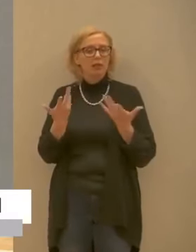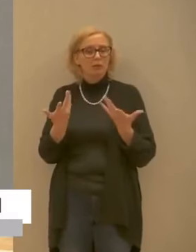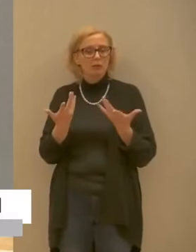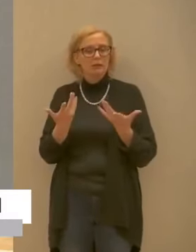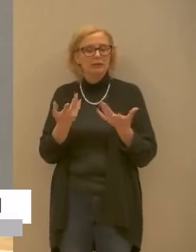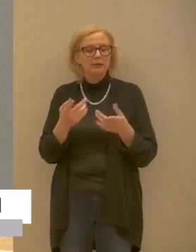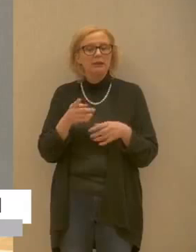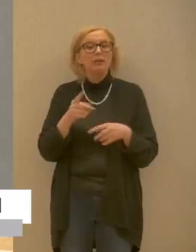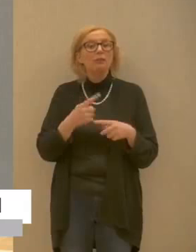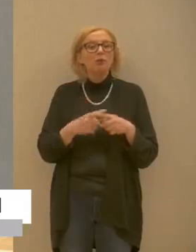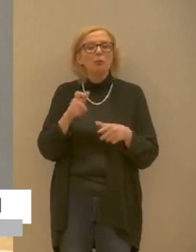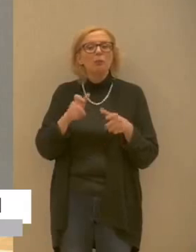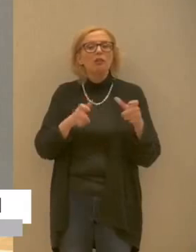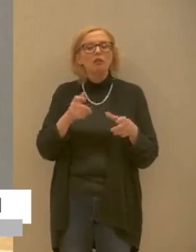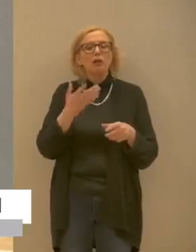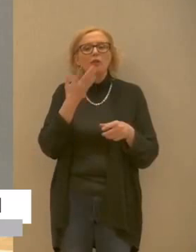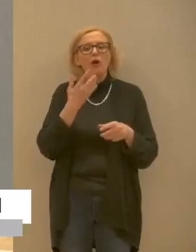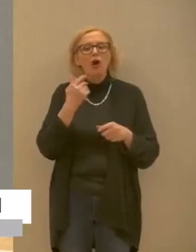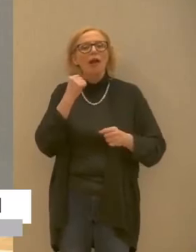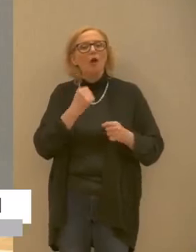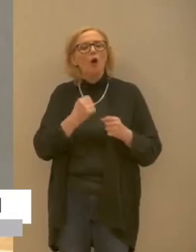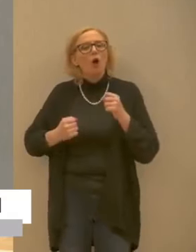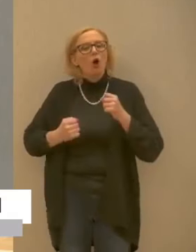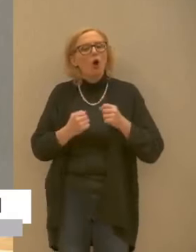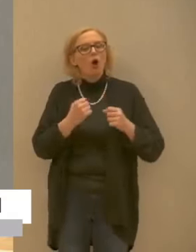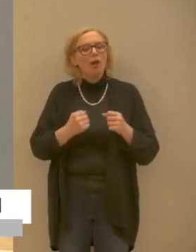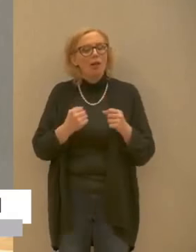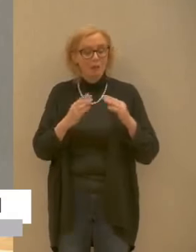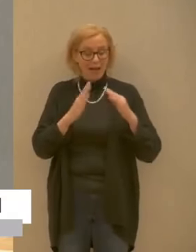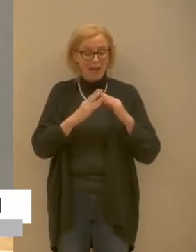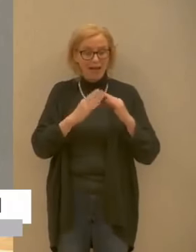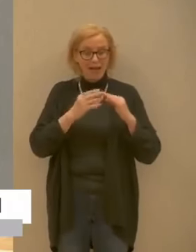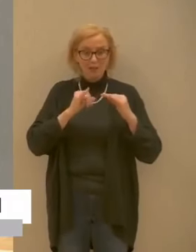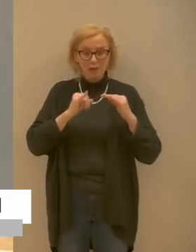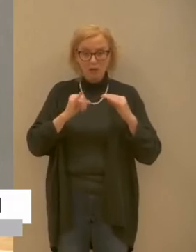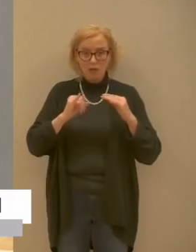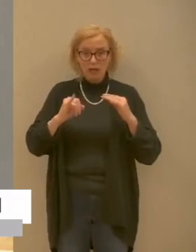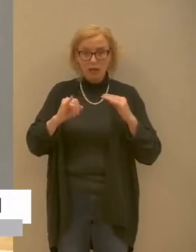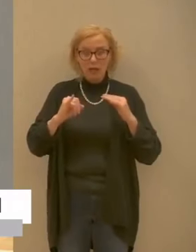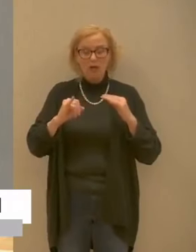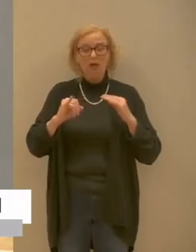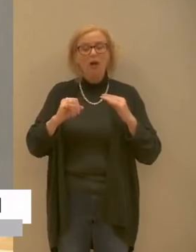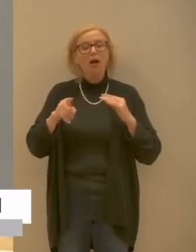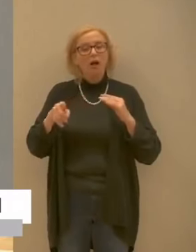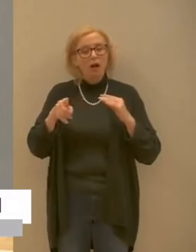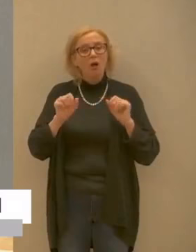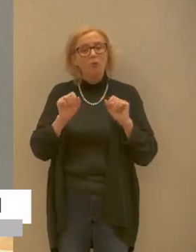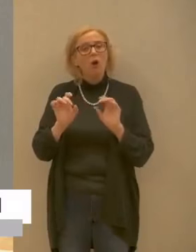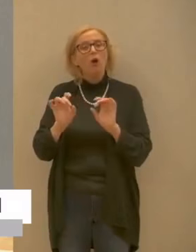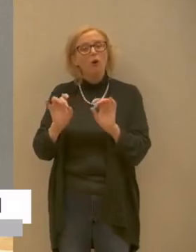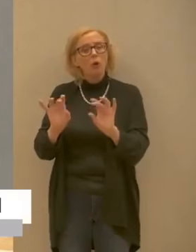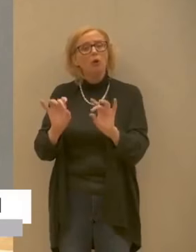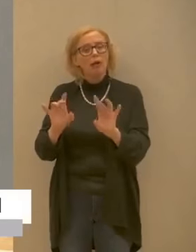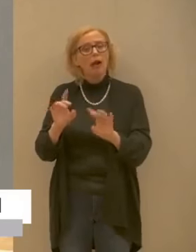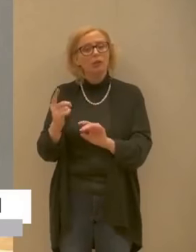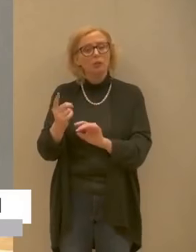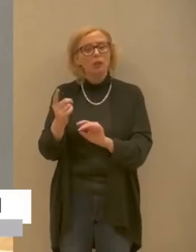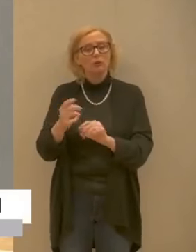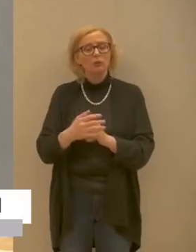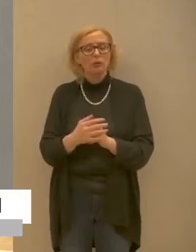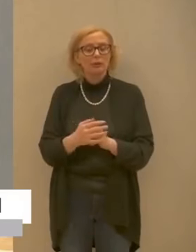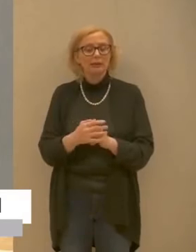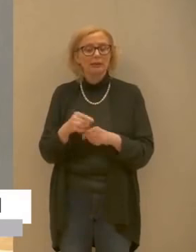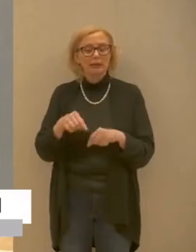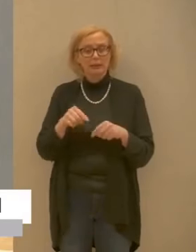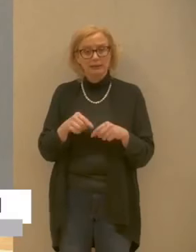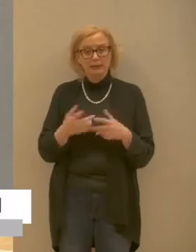corrono per motivi igienici ma che si spostano lontano alla propria abitazione potendo causare un contagio e concludo ancora